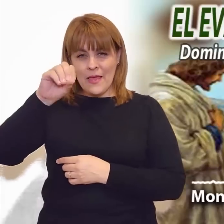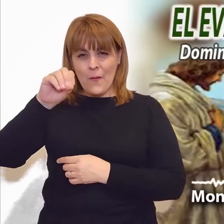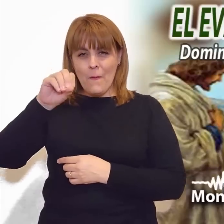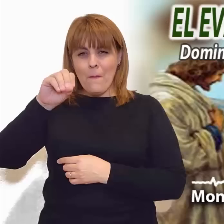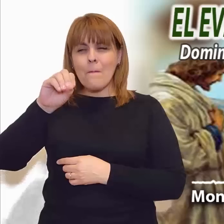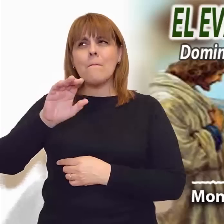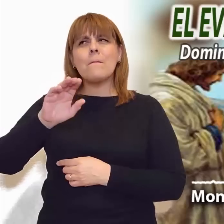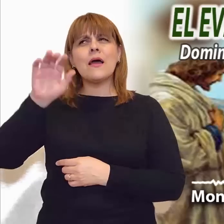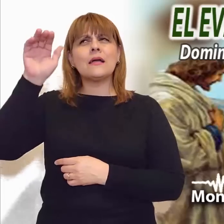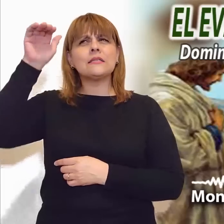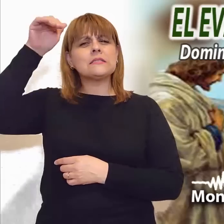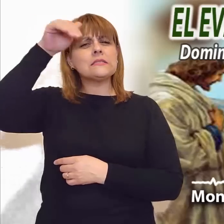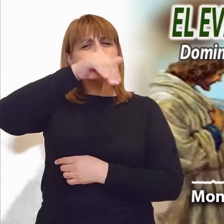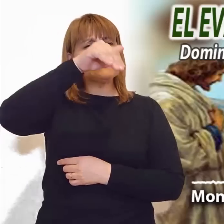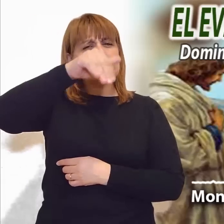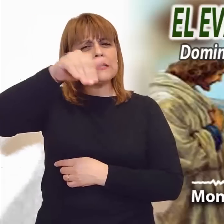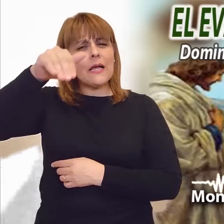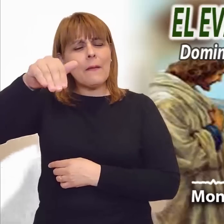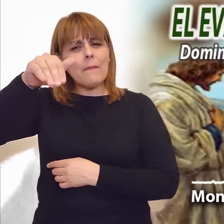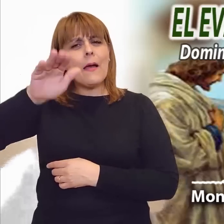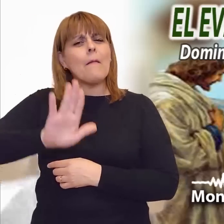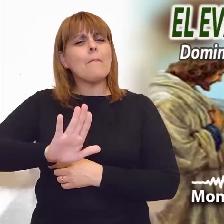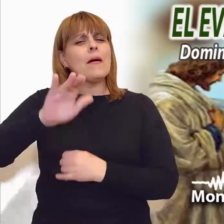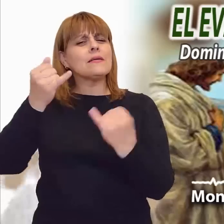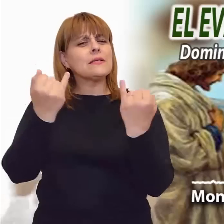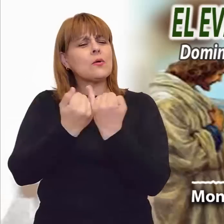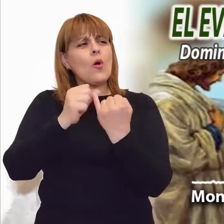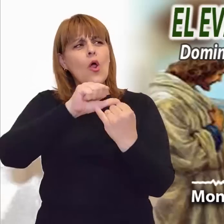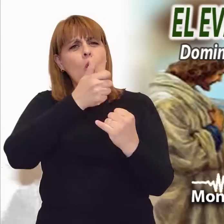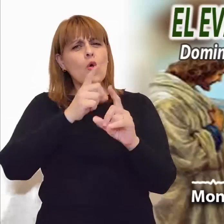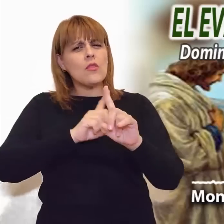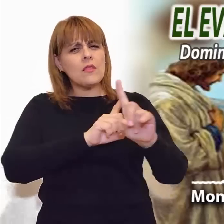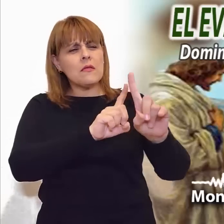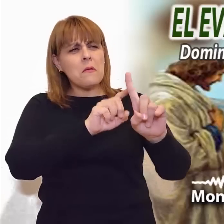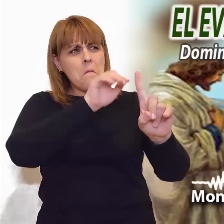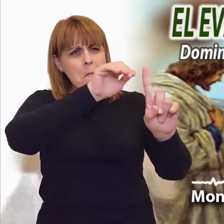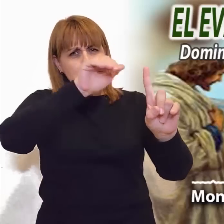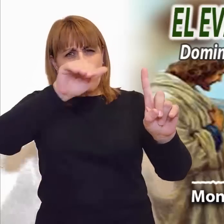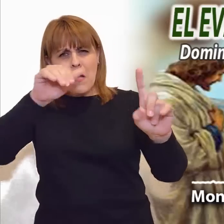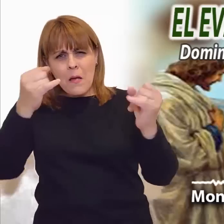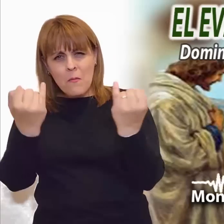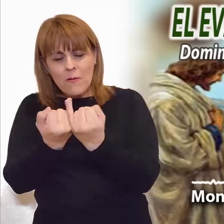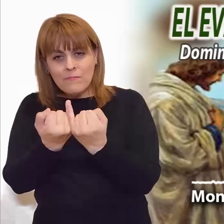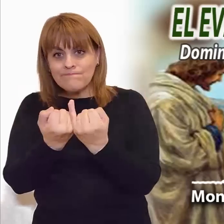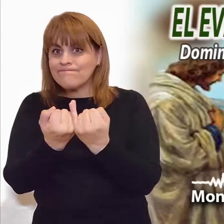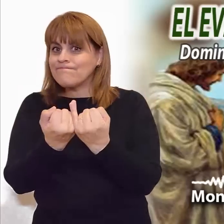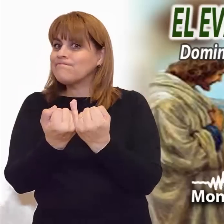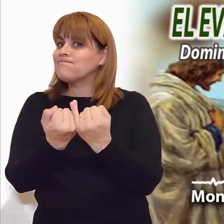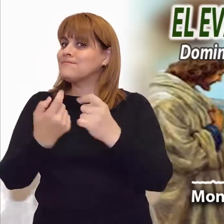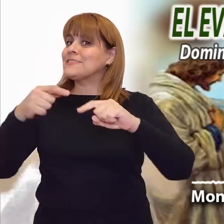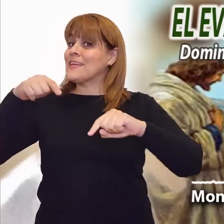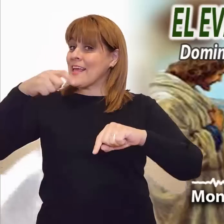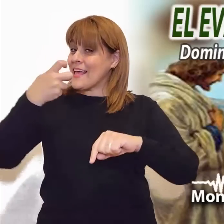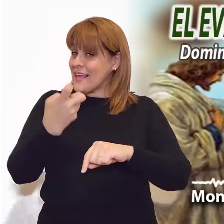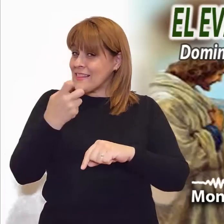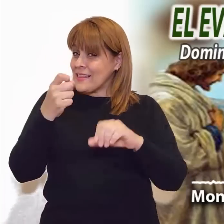se sienta a la mesa con ellos, convive con ellos, ciertamente no para participar de sus injusticias o sus